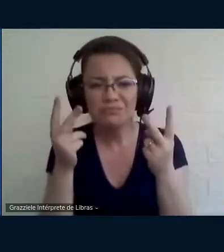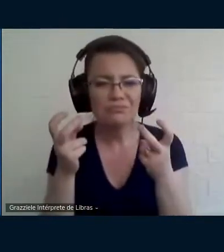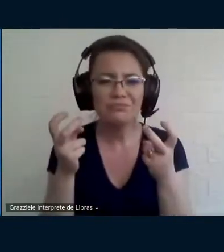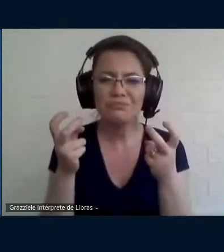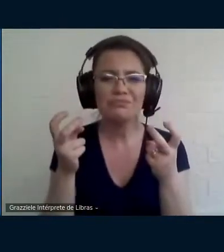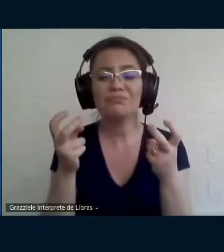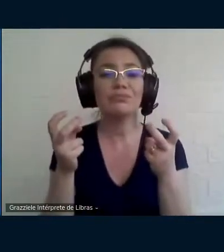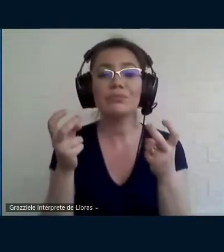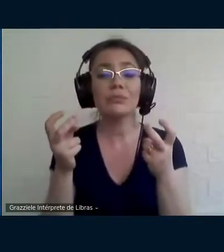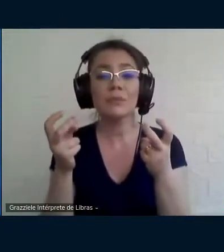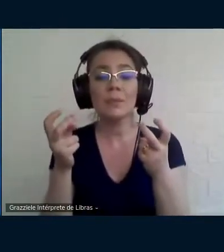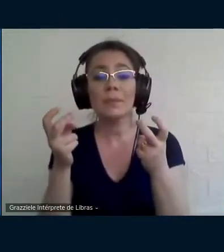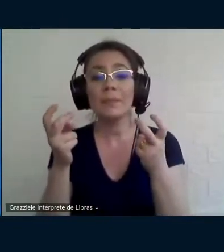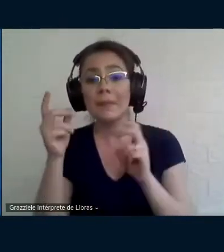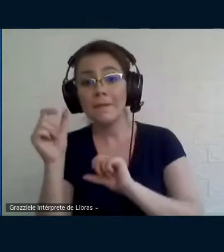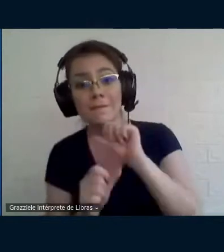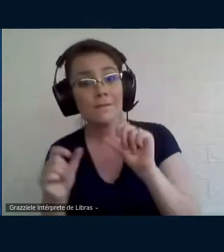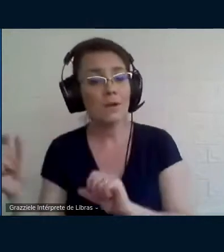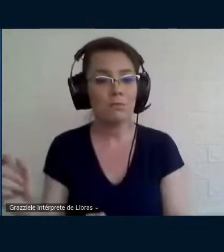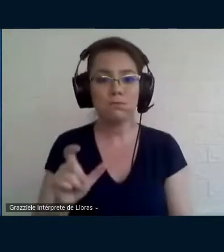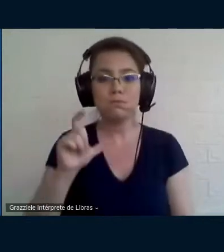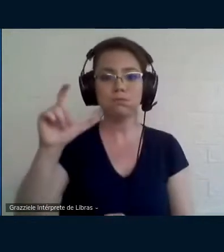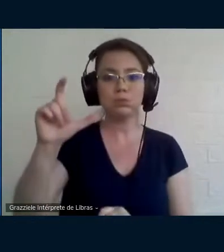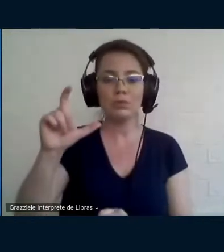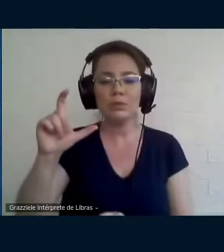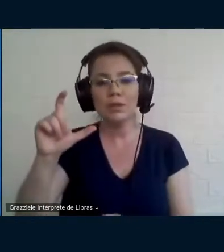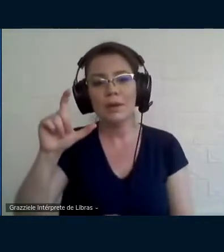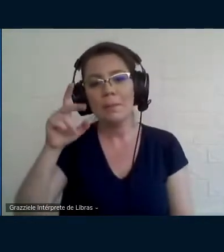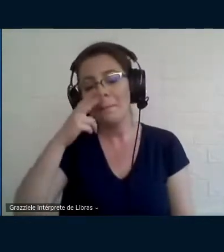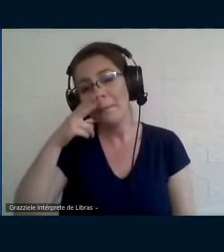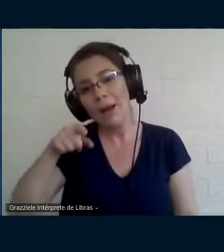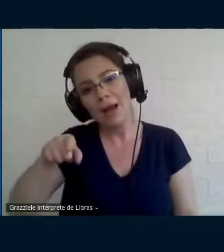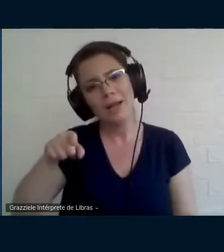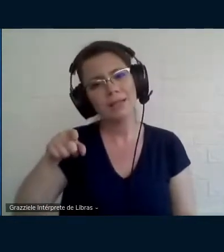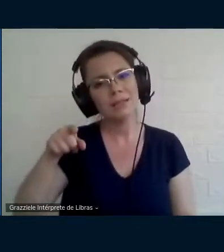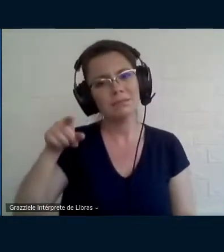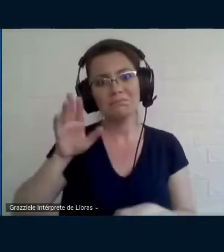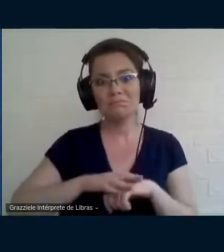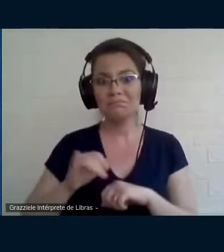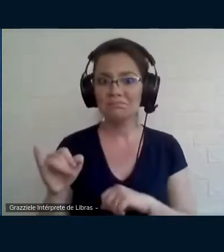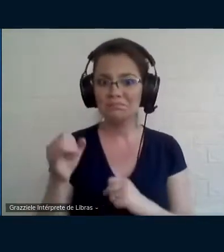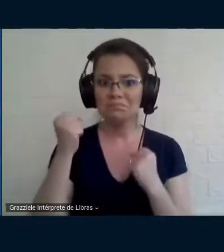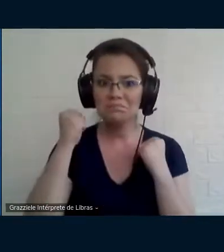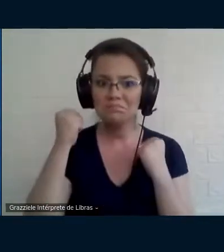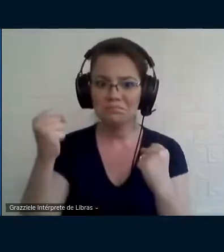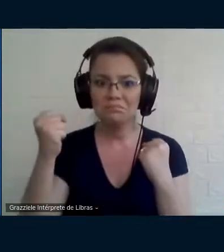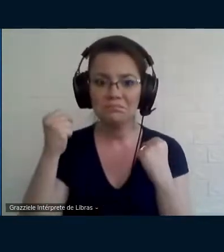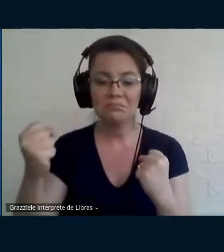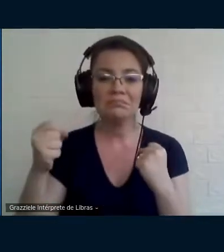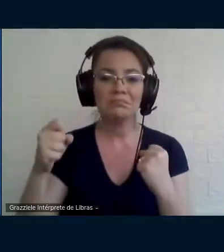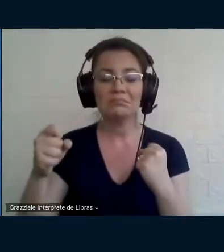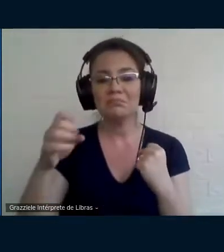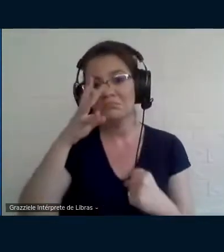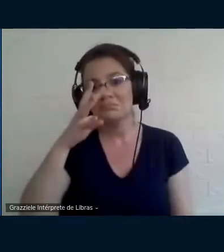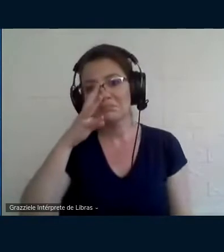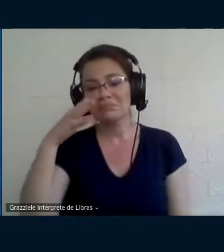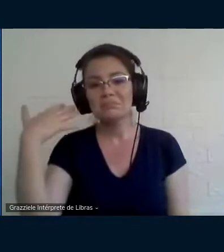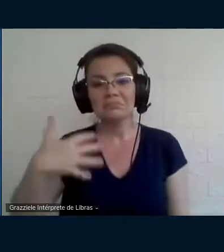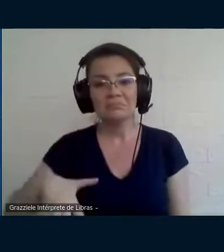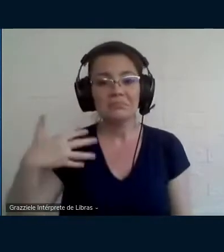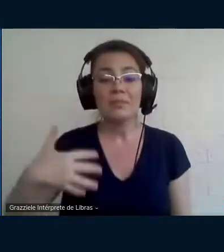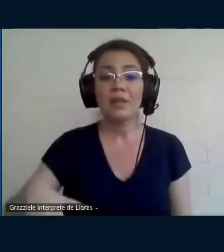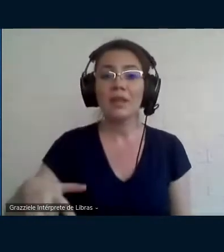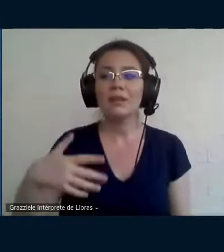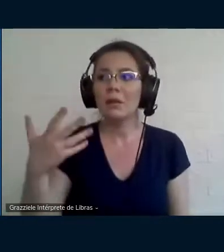currículo, isso começa a ganhar uma centralidade e uma potência tão grande que nós somos